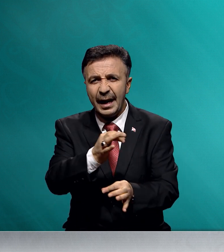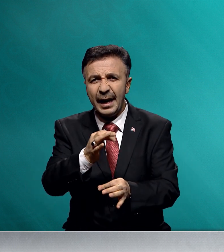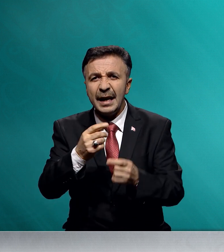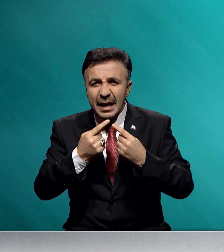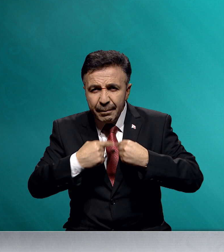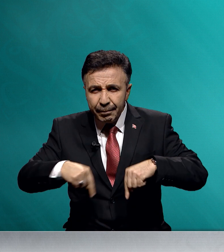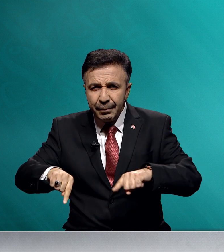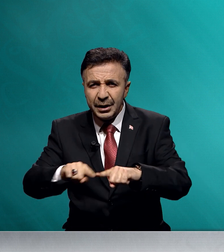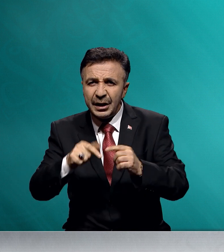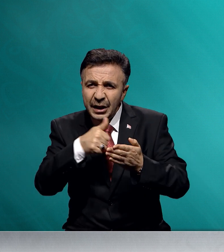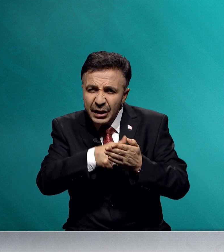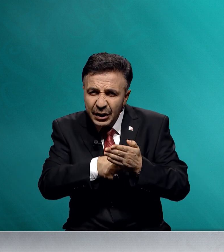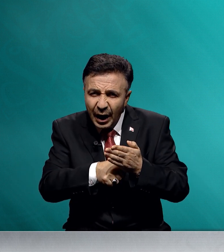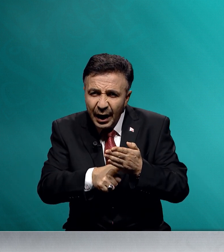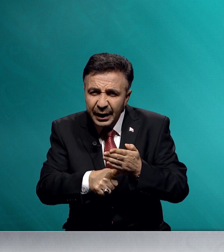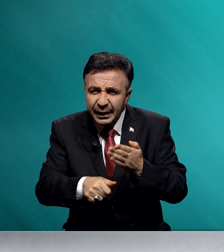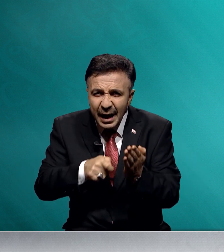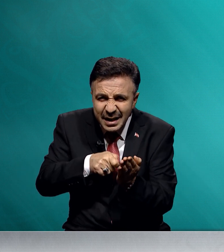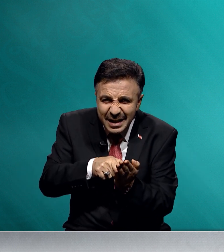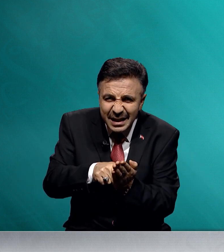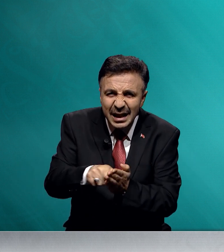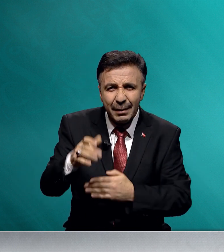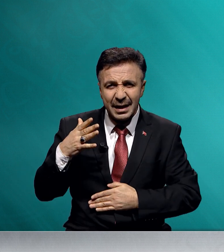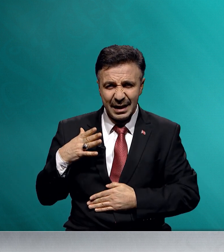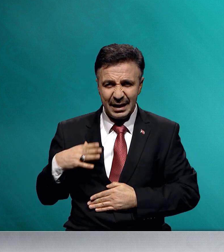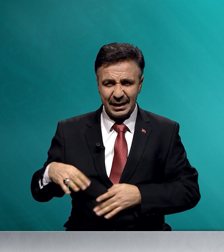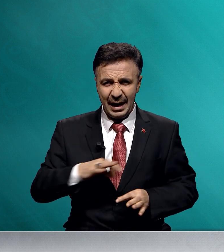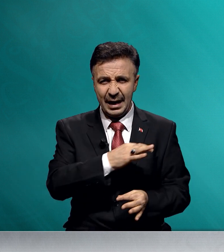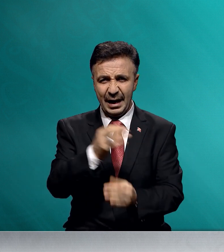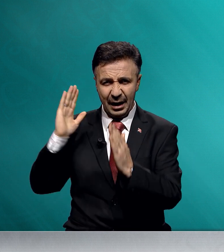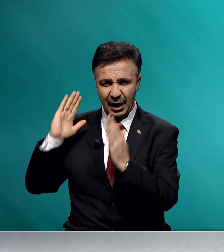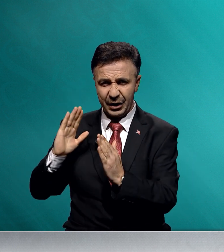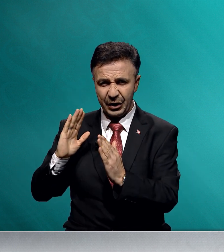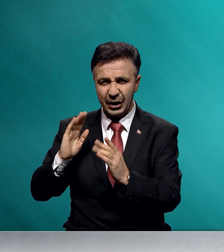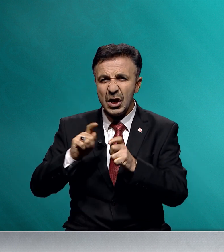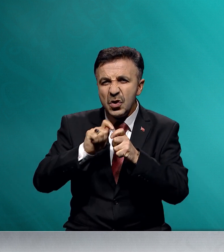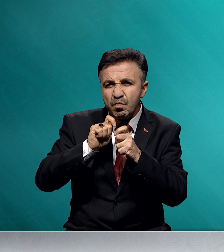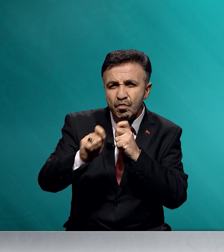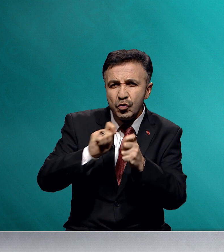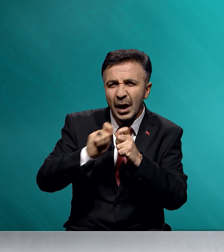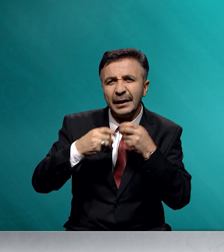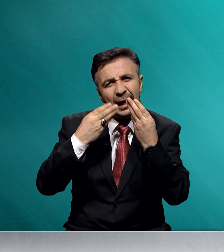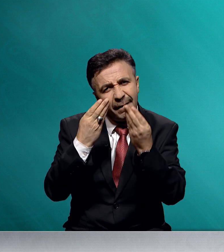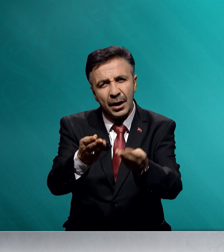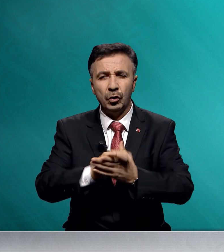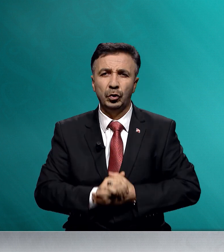bizi tarihten silmek isteyenlere karşı mücadele veriyoruz.